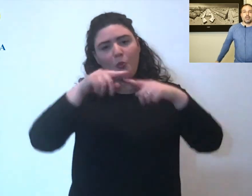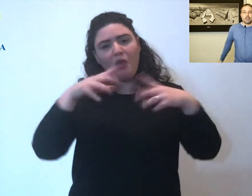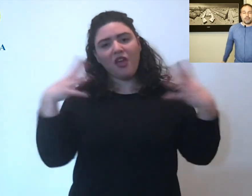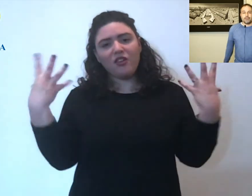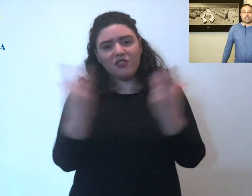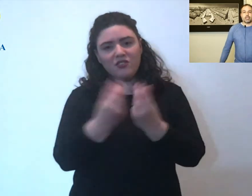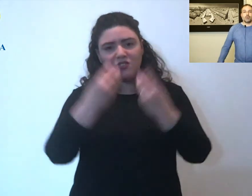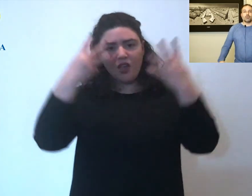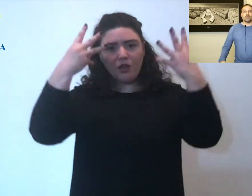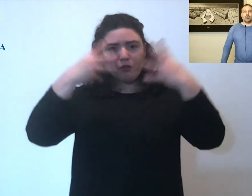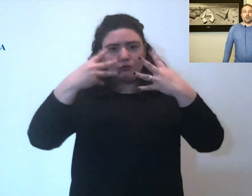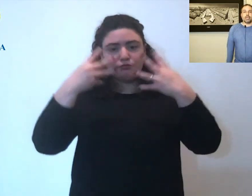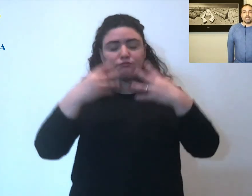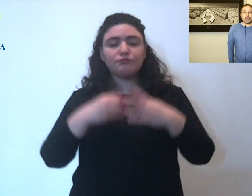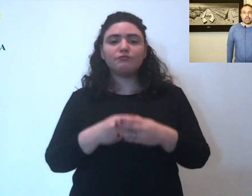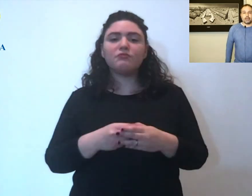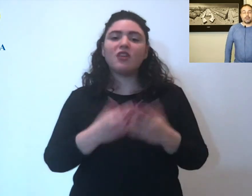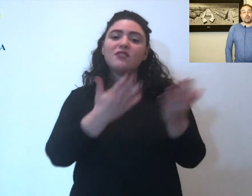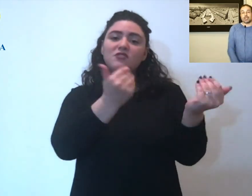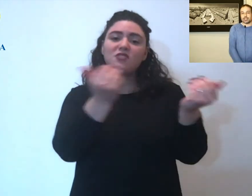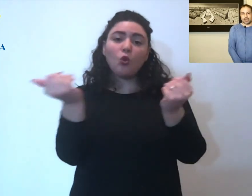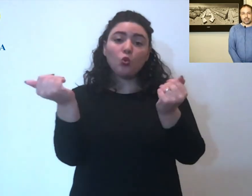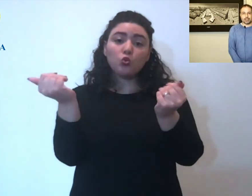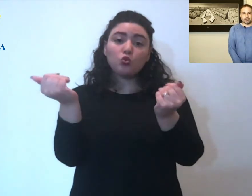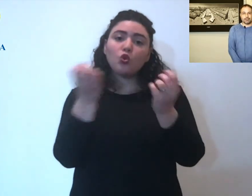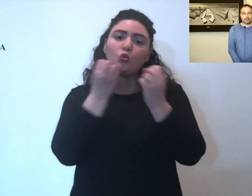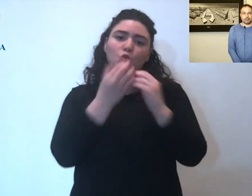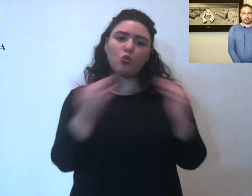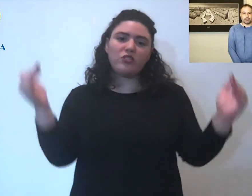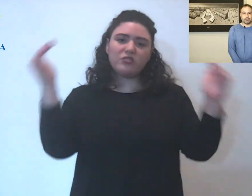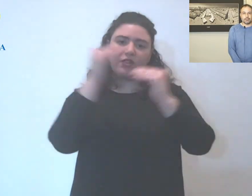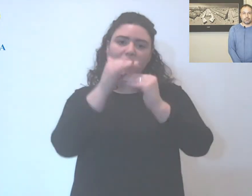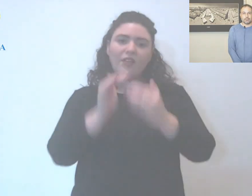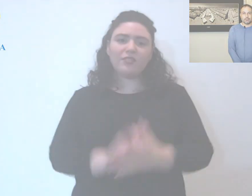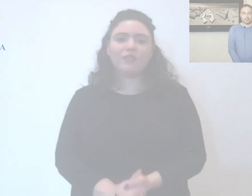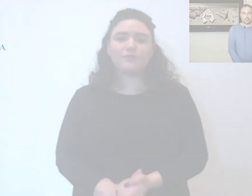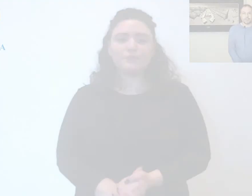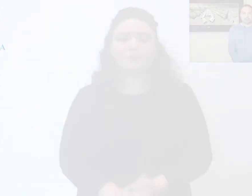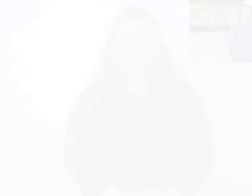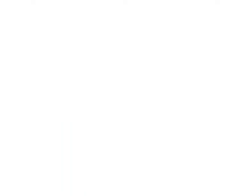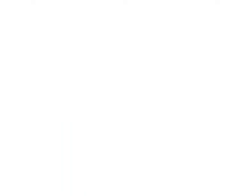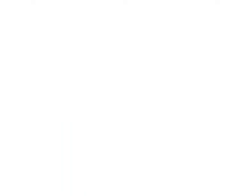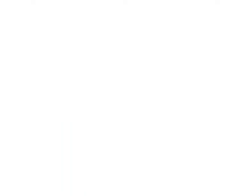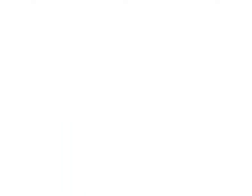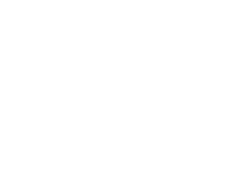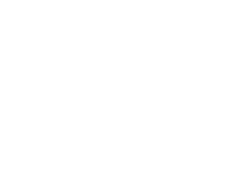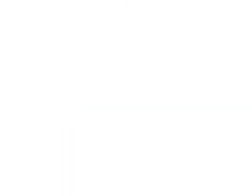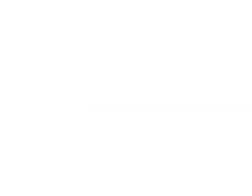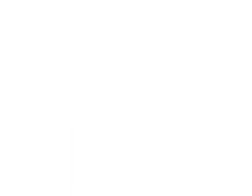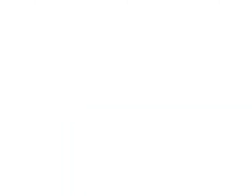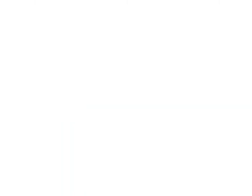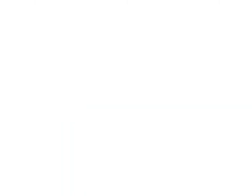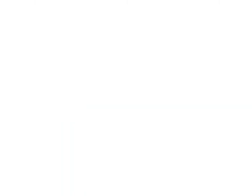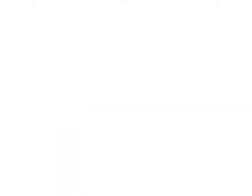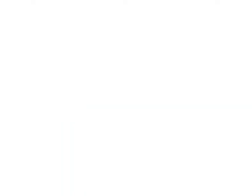assieme vi saluto e buona serata grazie a tutti